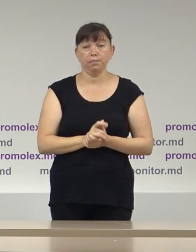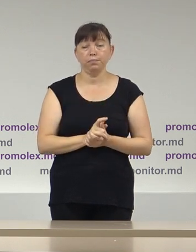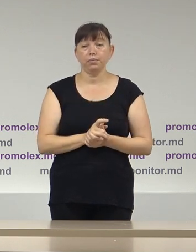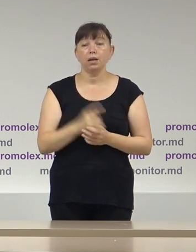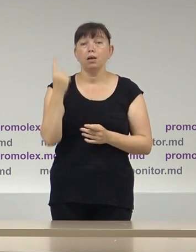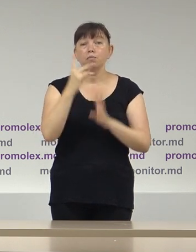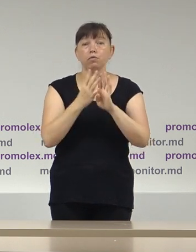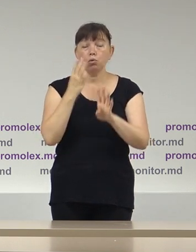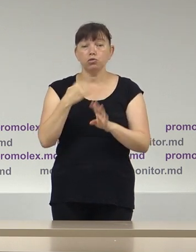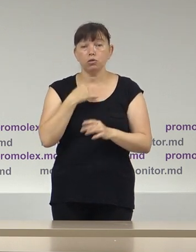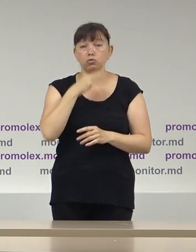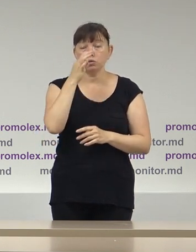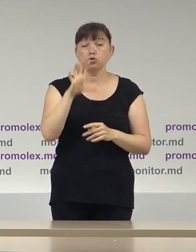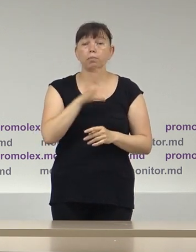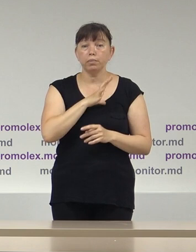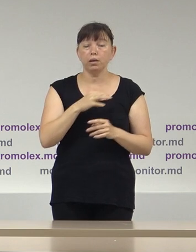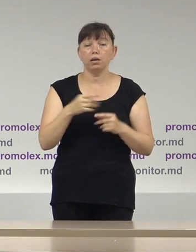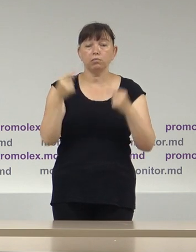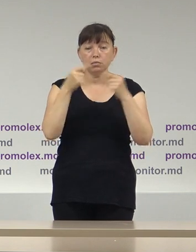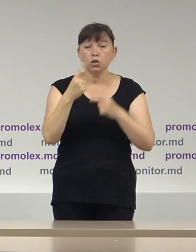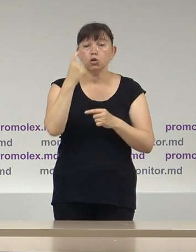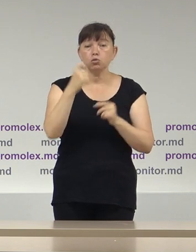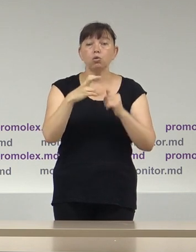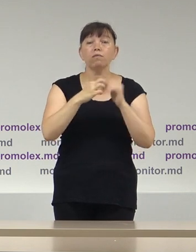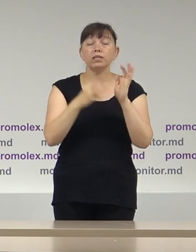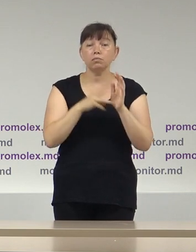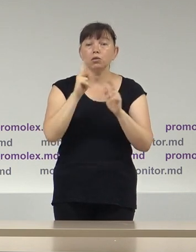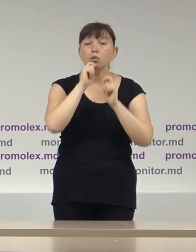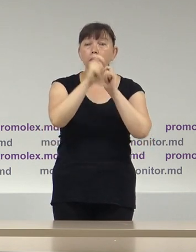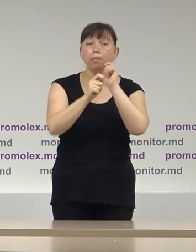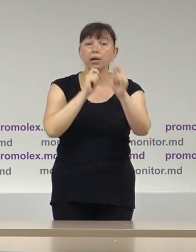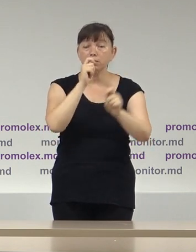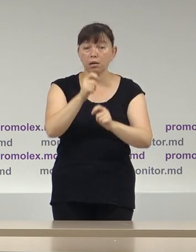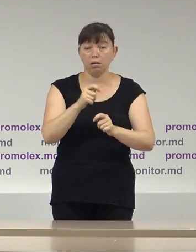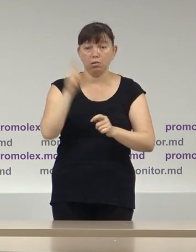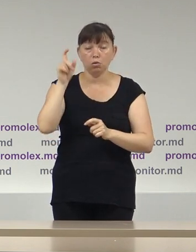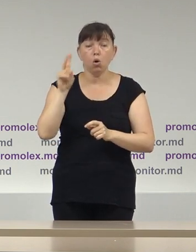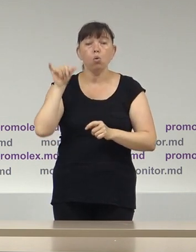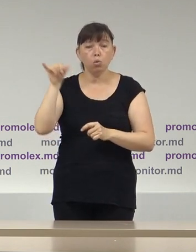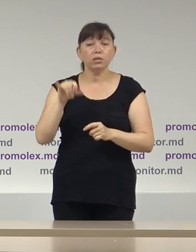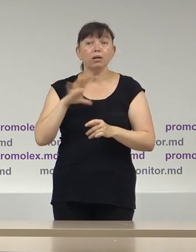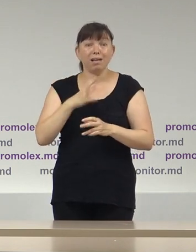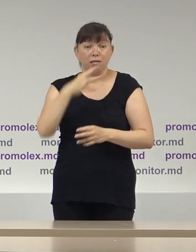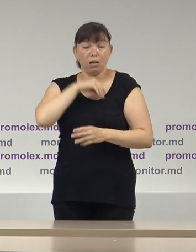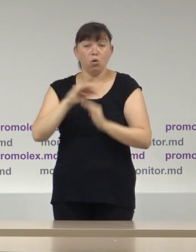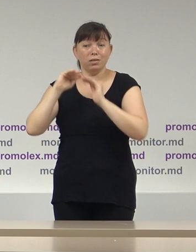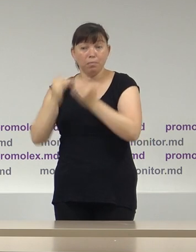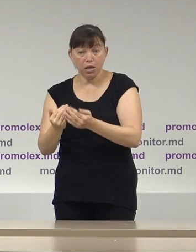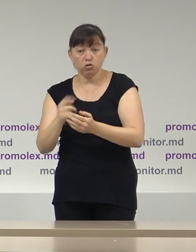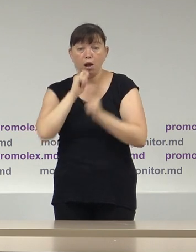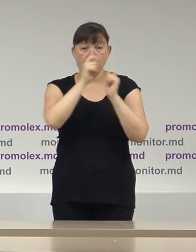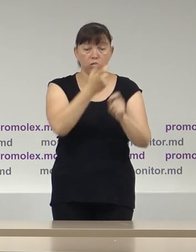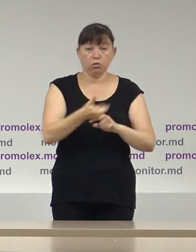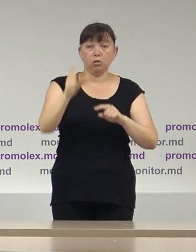În primul rând, voi menționa că au fost identificați 118 donatori care împofida faptul că au avut venituri mai mici decât suma donată